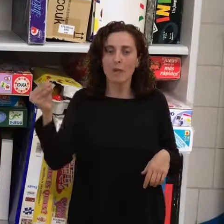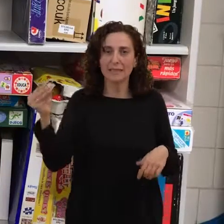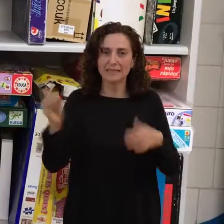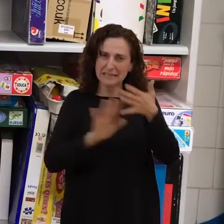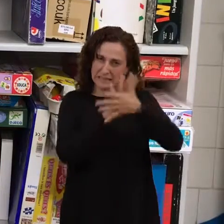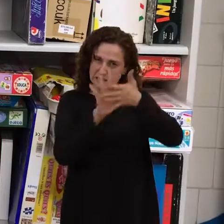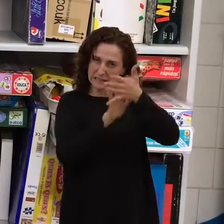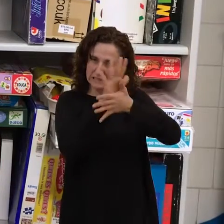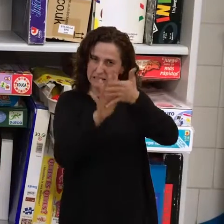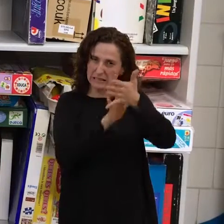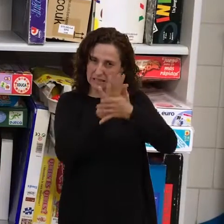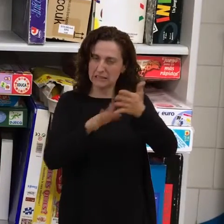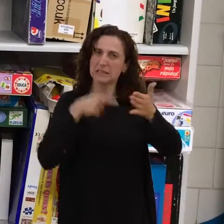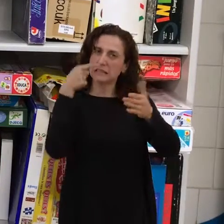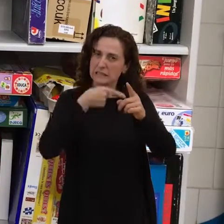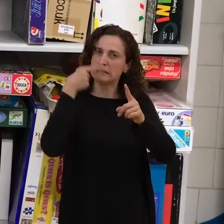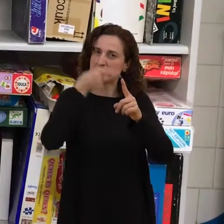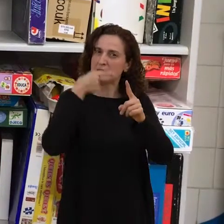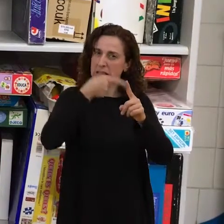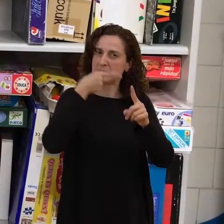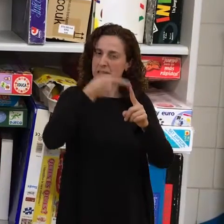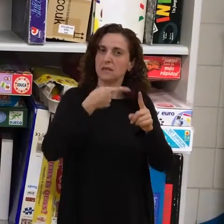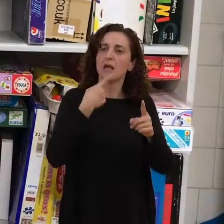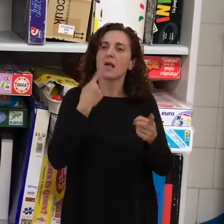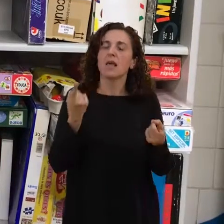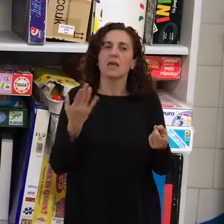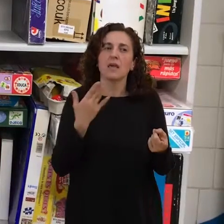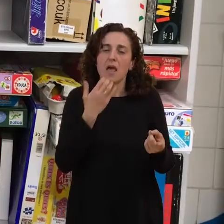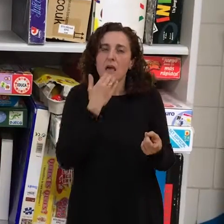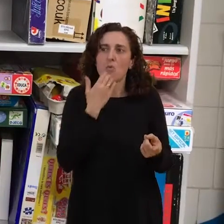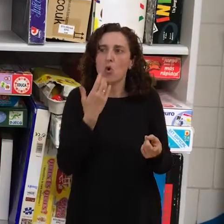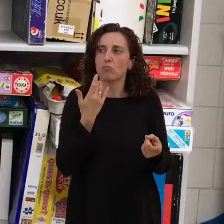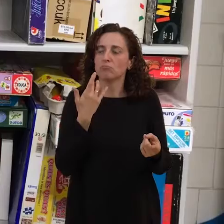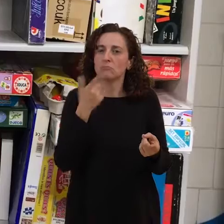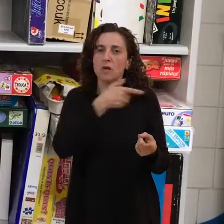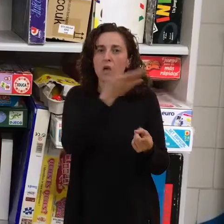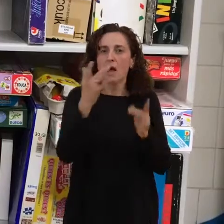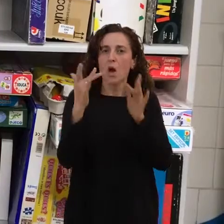signantes y tenían menos limitaciones a la hora de